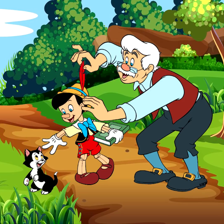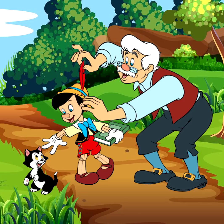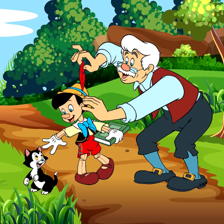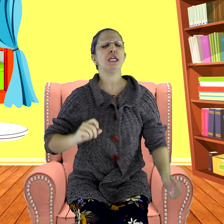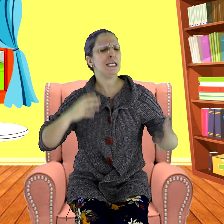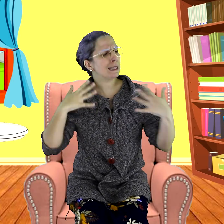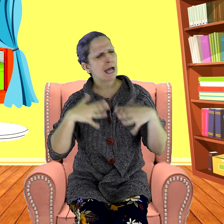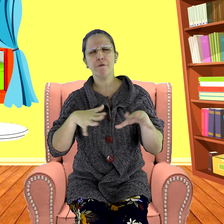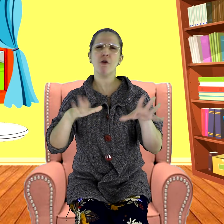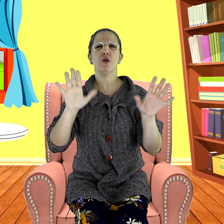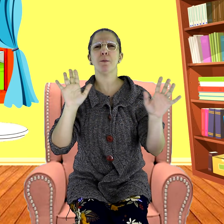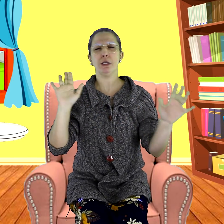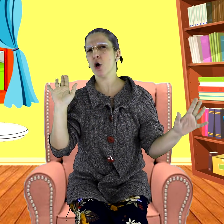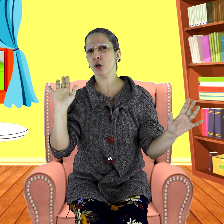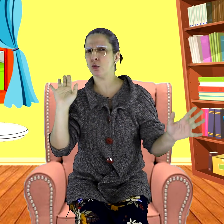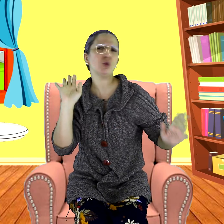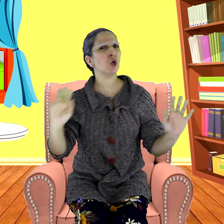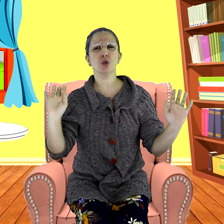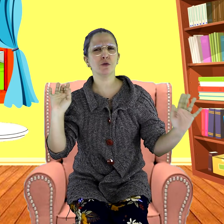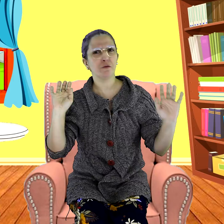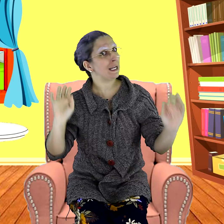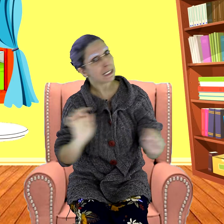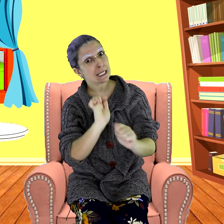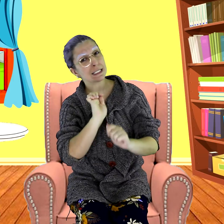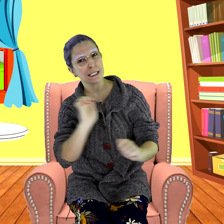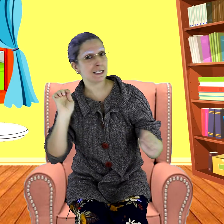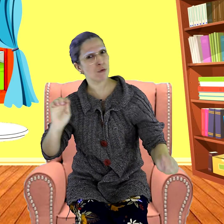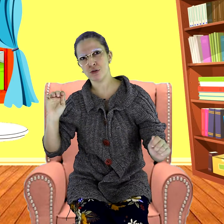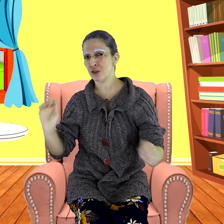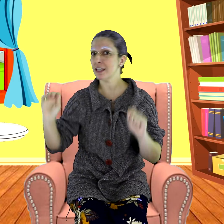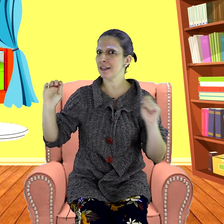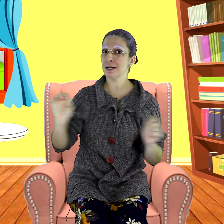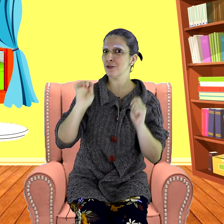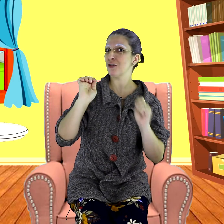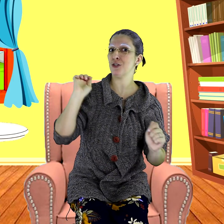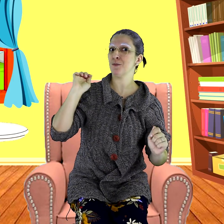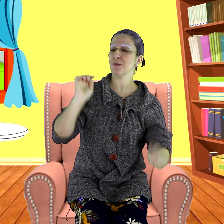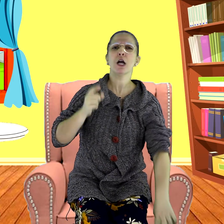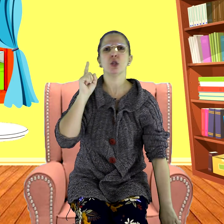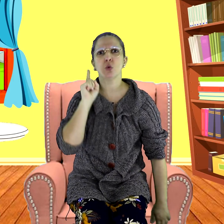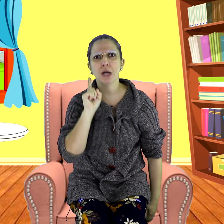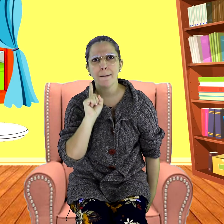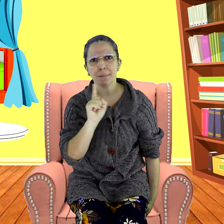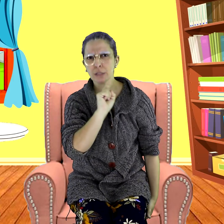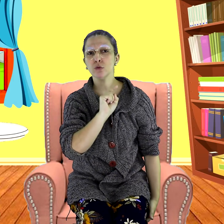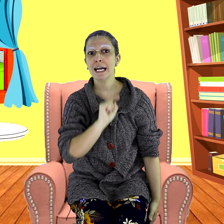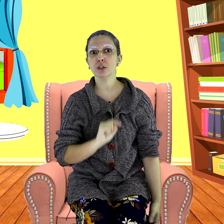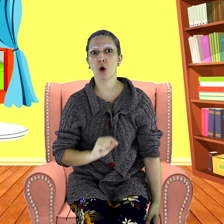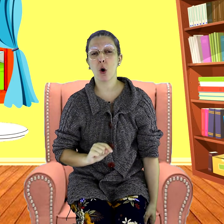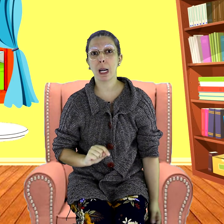E lá foi o Pinóquio, todo feliz e saltitante. No caminho da escola,